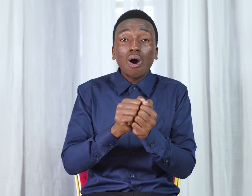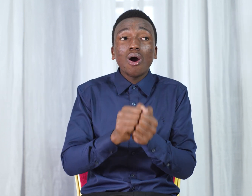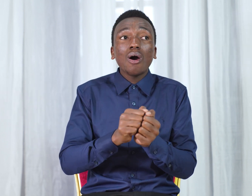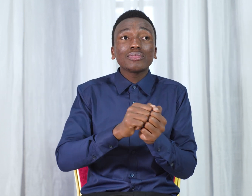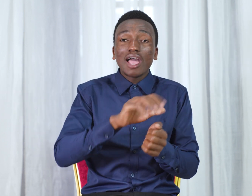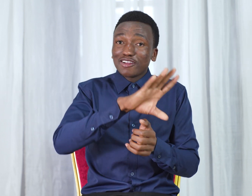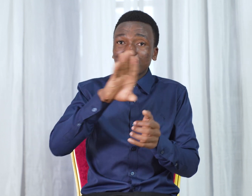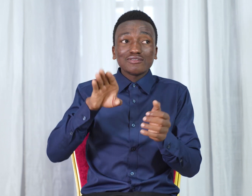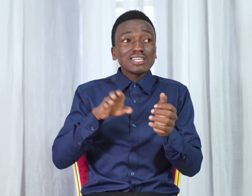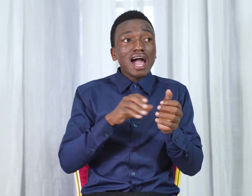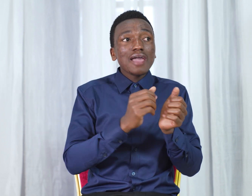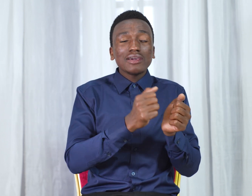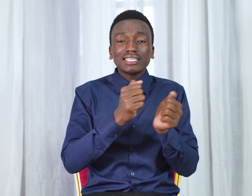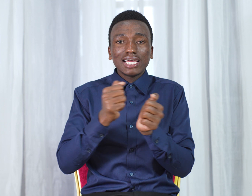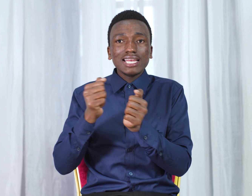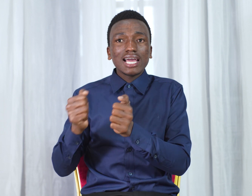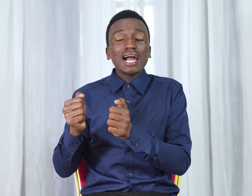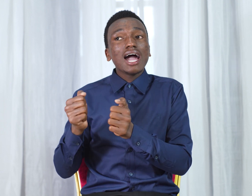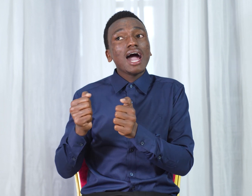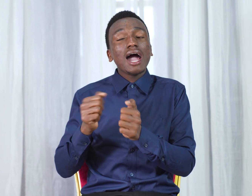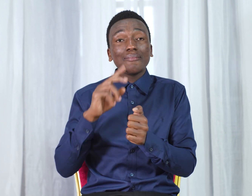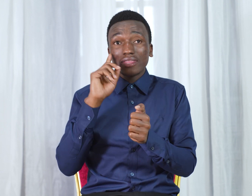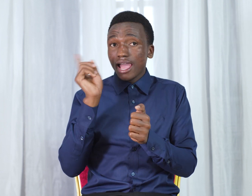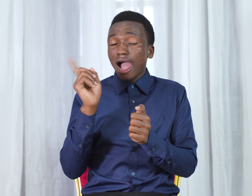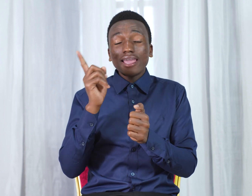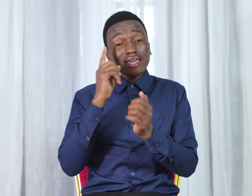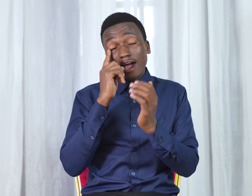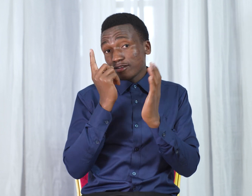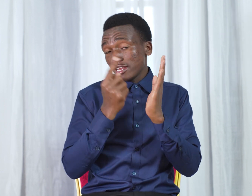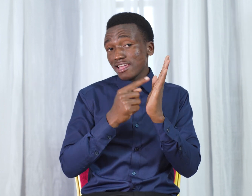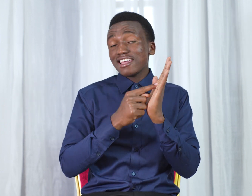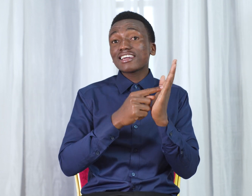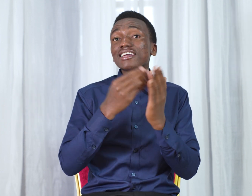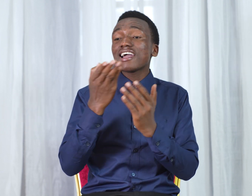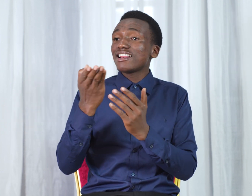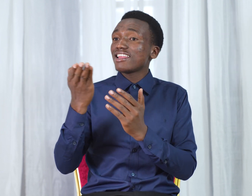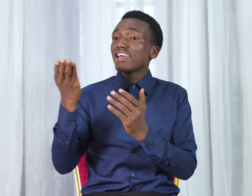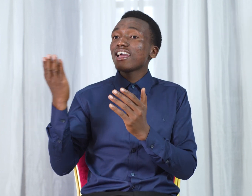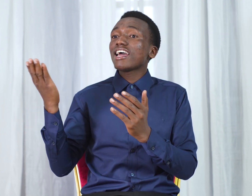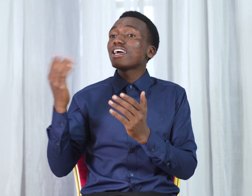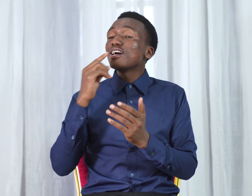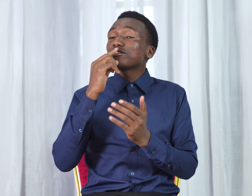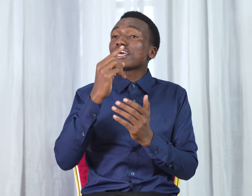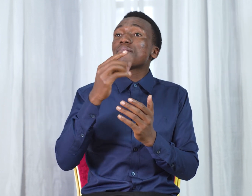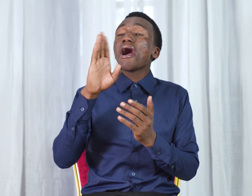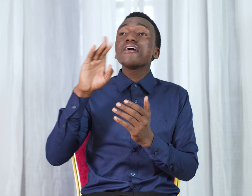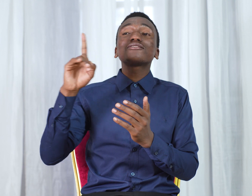Tunayo ya tenda Aya ya sadiki yale Tusema ya